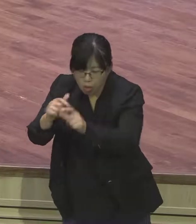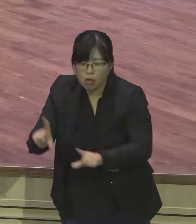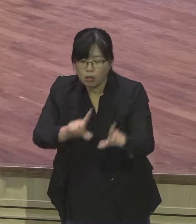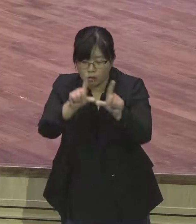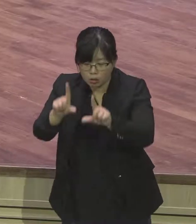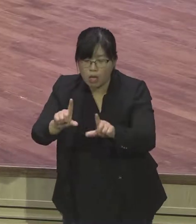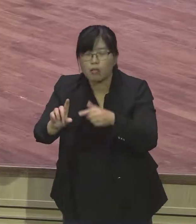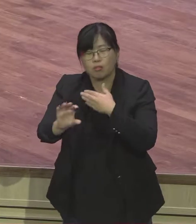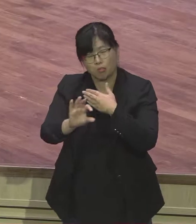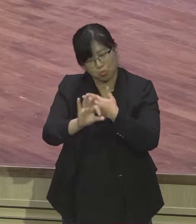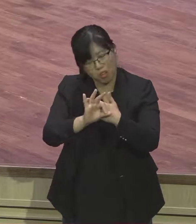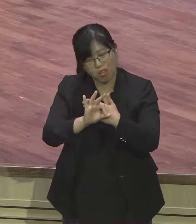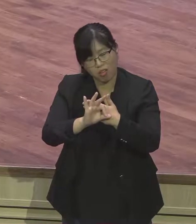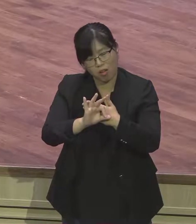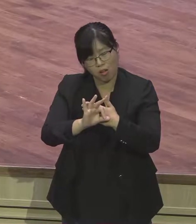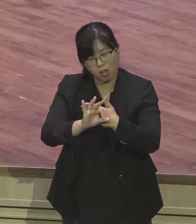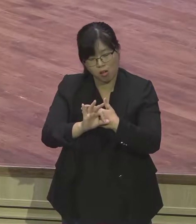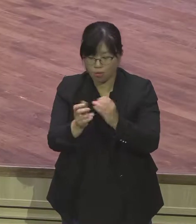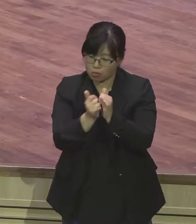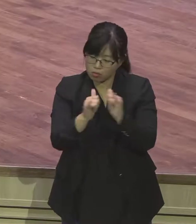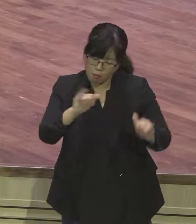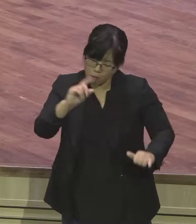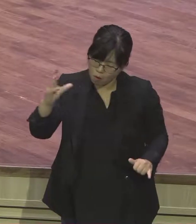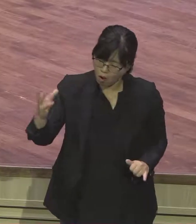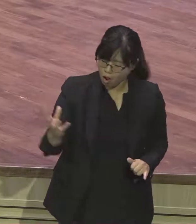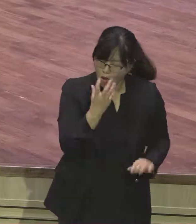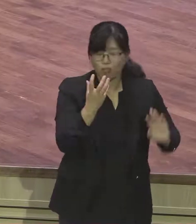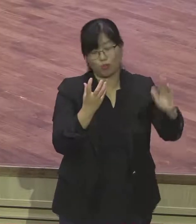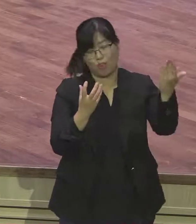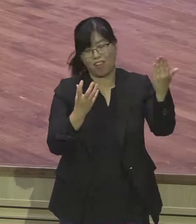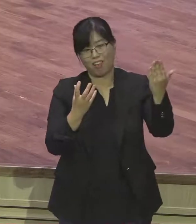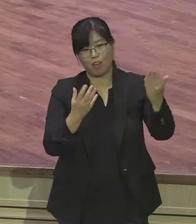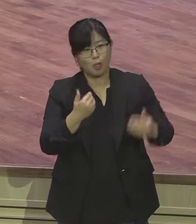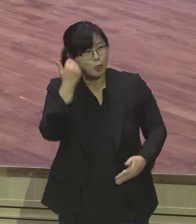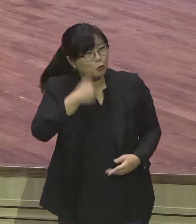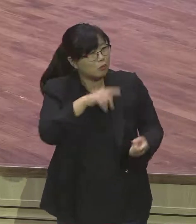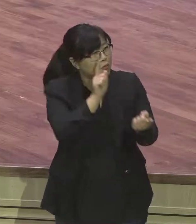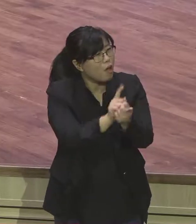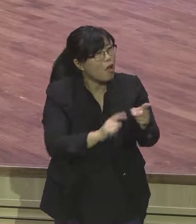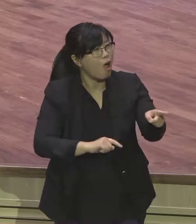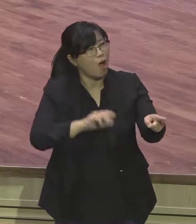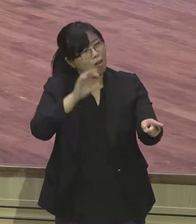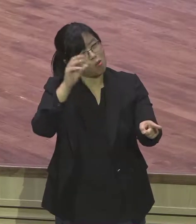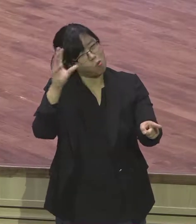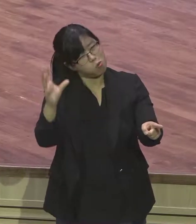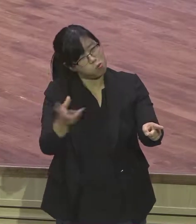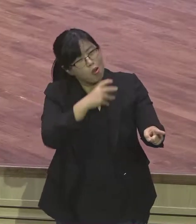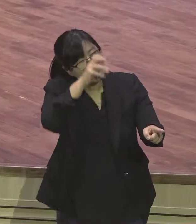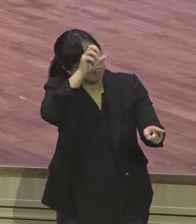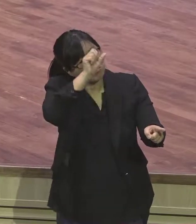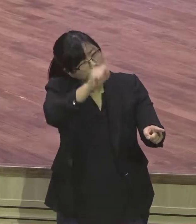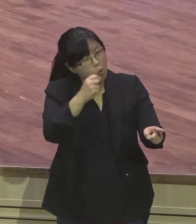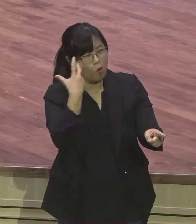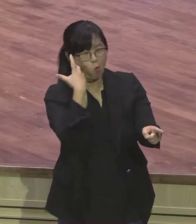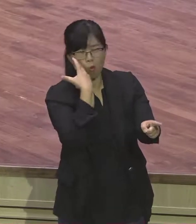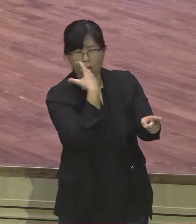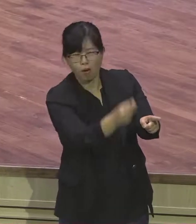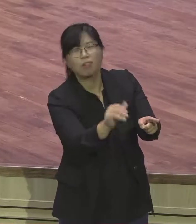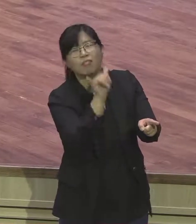보고 또 보고 싶고 보고 있어도 또 보고 싶고 이리 됩니다 이게 하나님 말씀